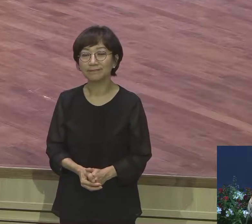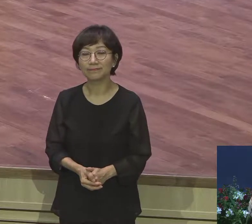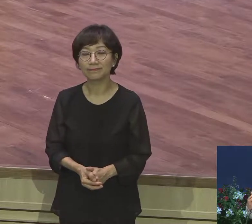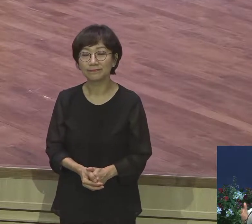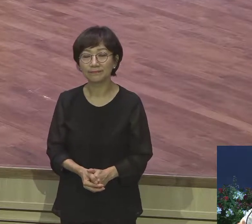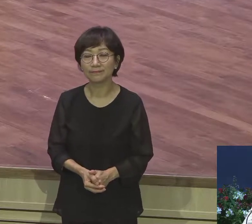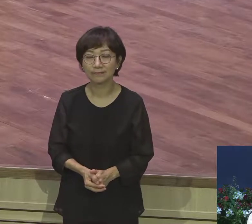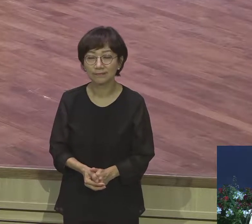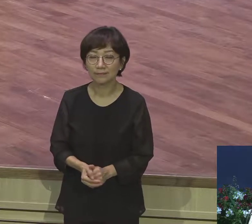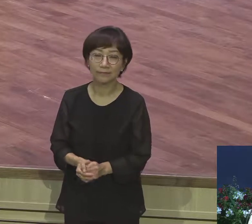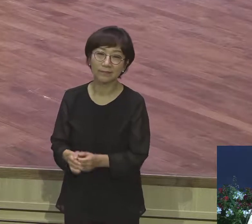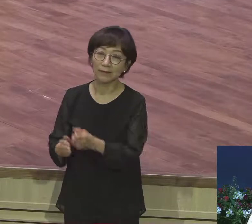스케일을 치고